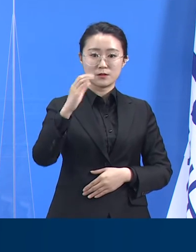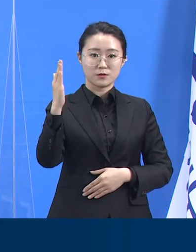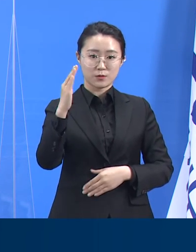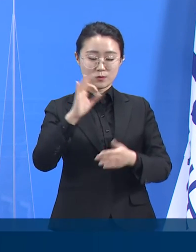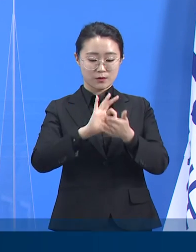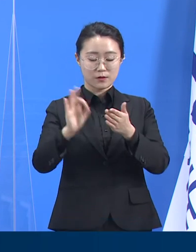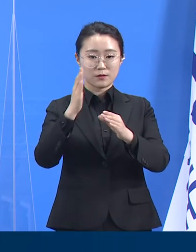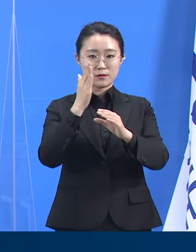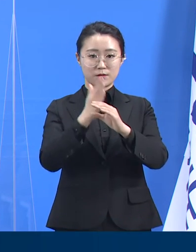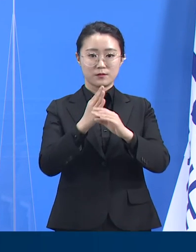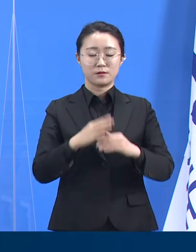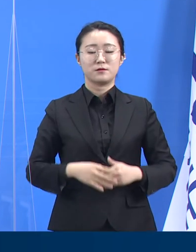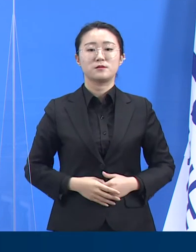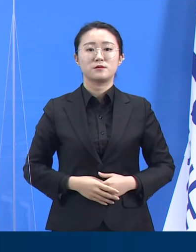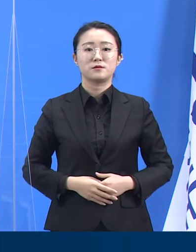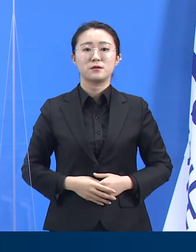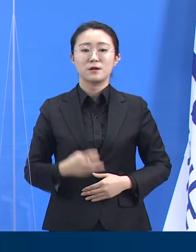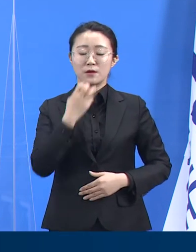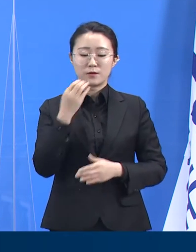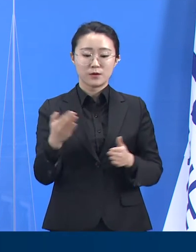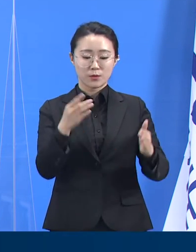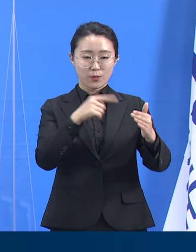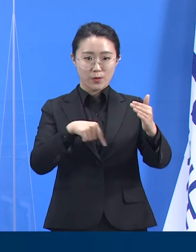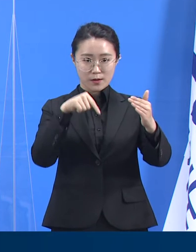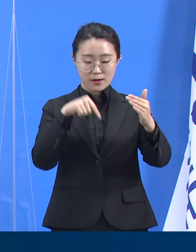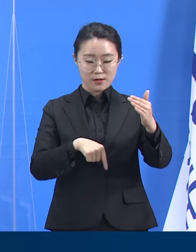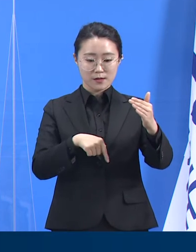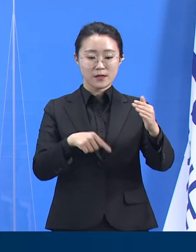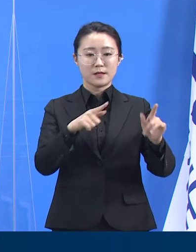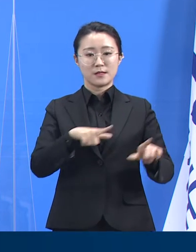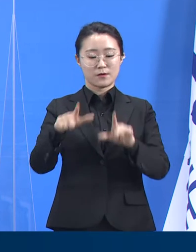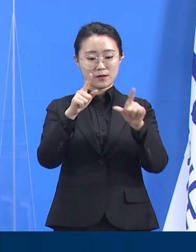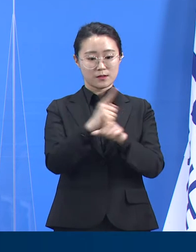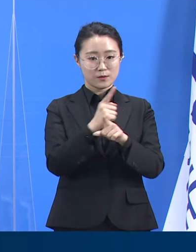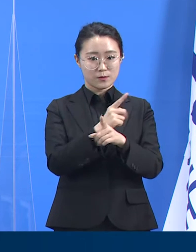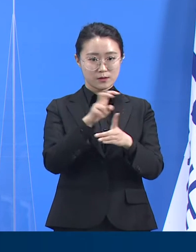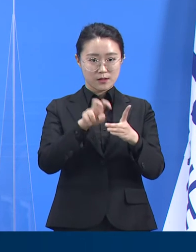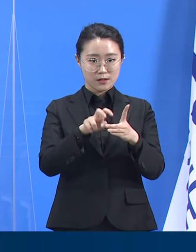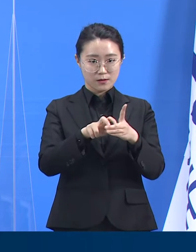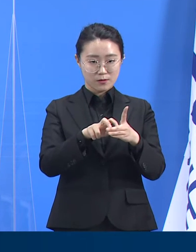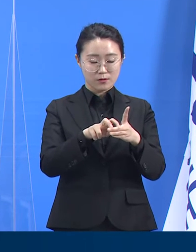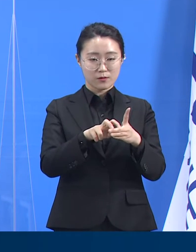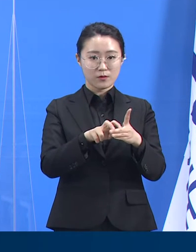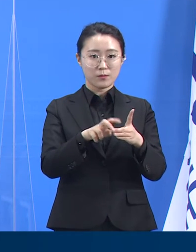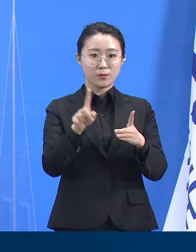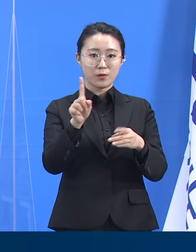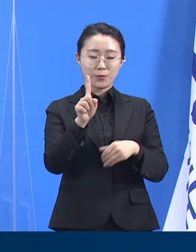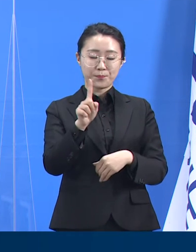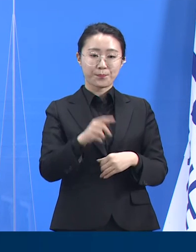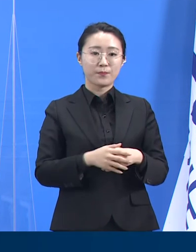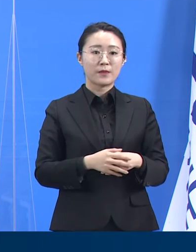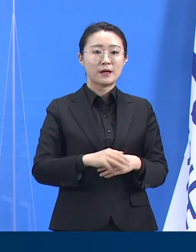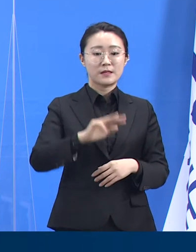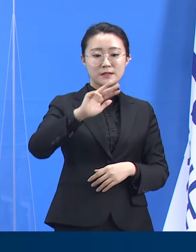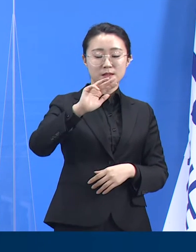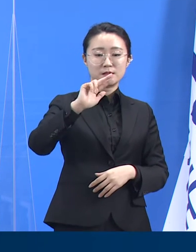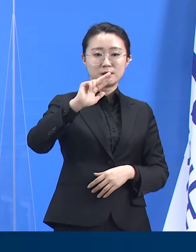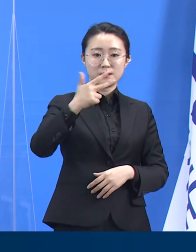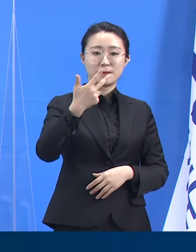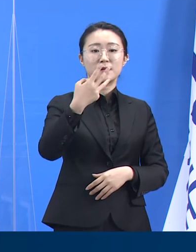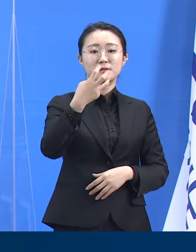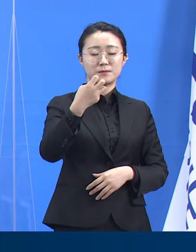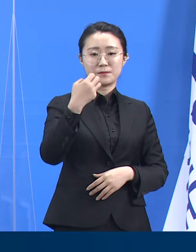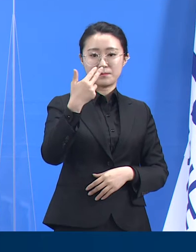도내 총 7개의 일반 생활치료센터에는 3월 15일 18시 기준 783명 입소해 있고